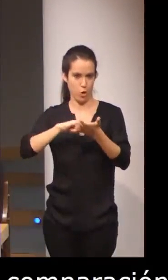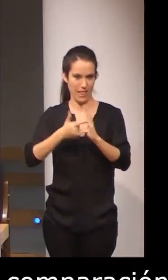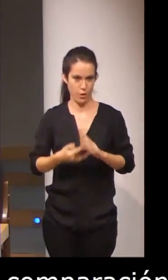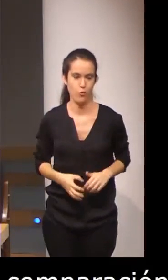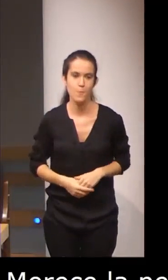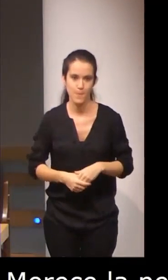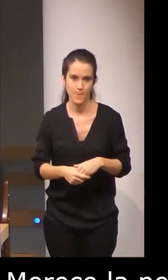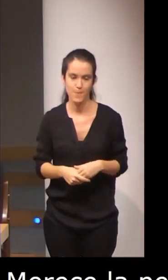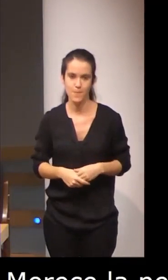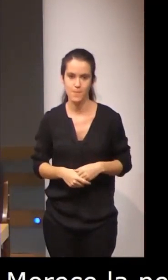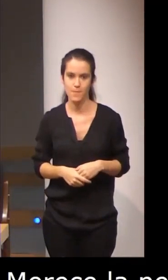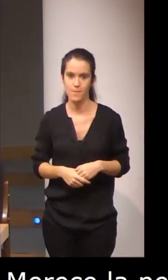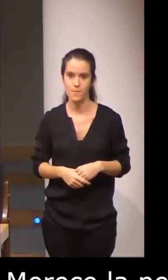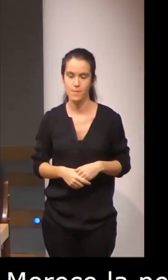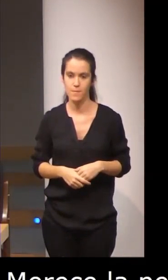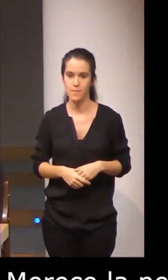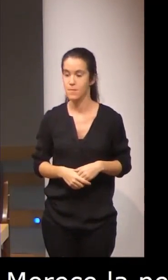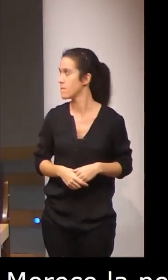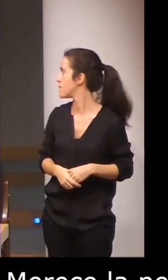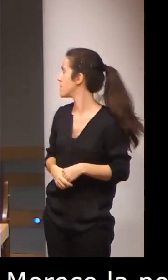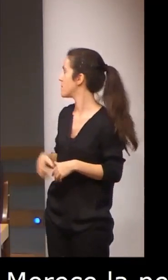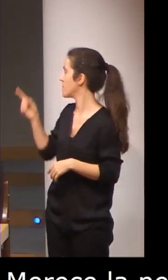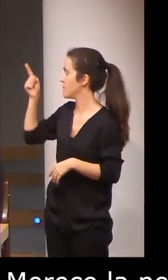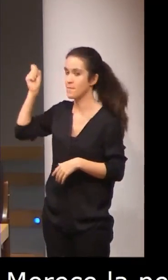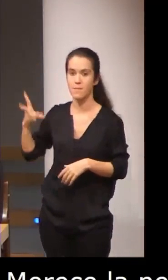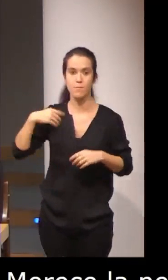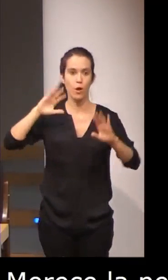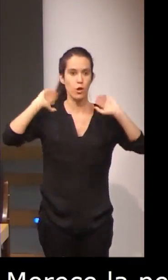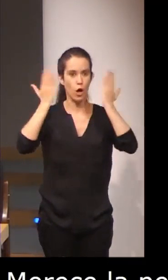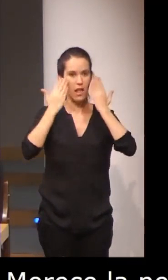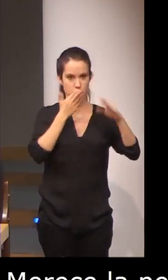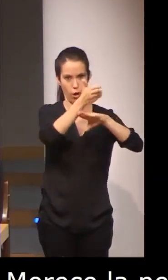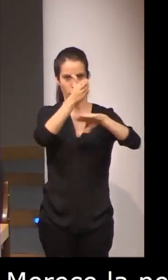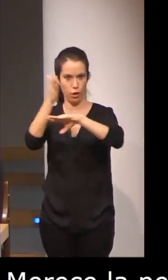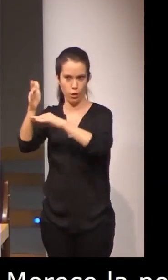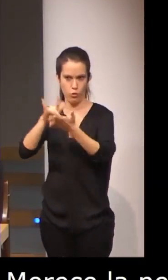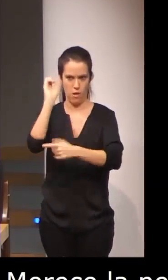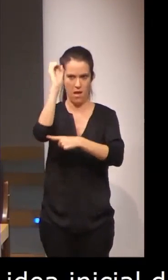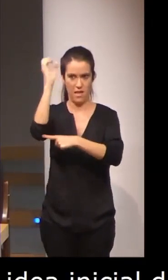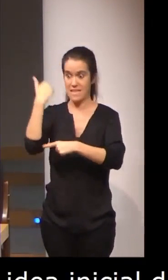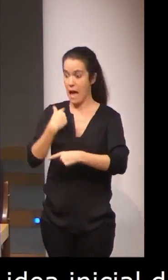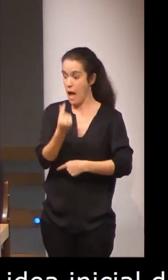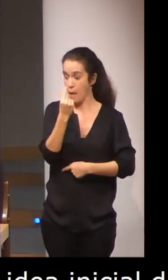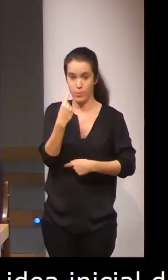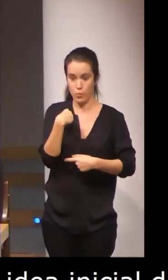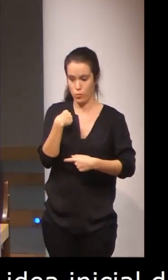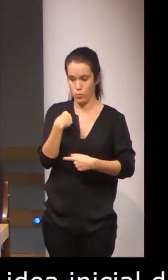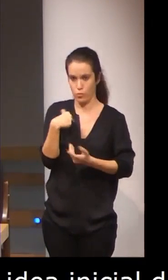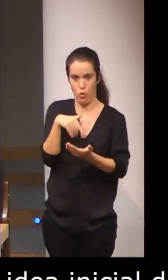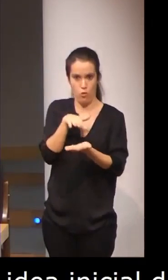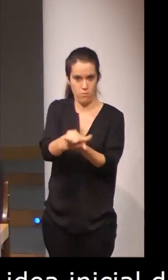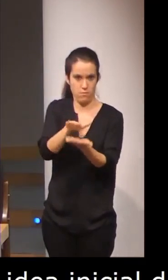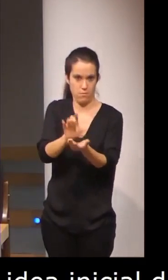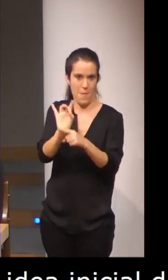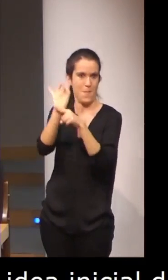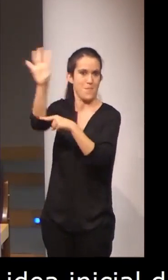Ahí aparecen los congresos donde se ha presentado, estamos a punto de mandar a publicación ya los primeros análisis,